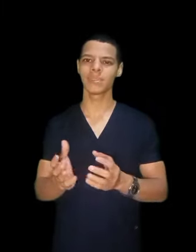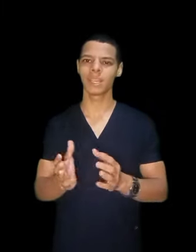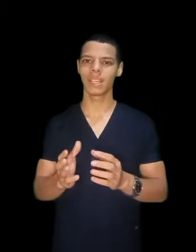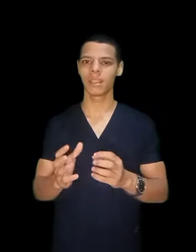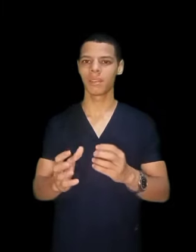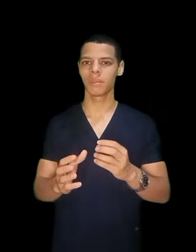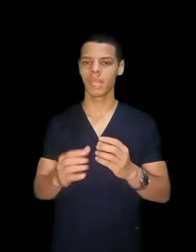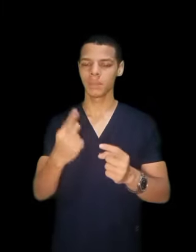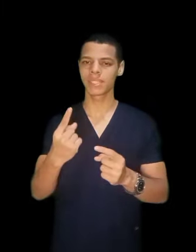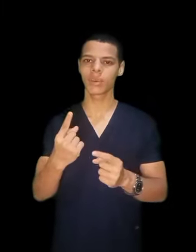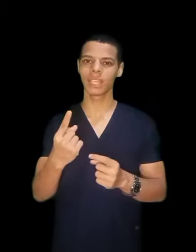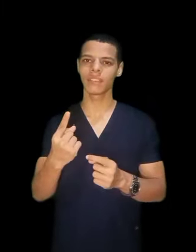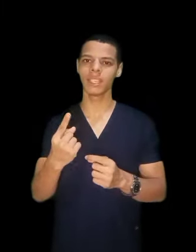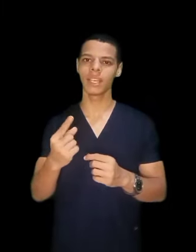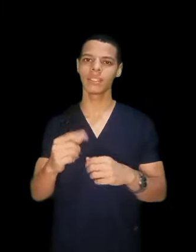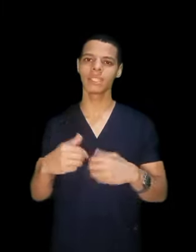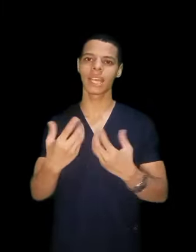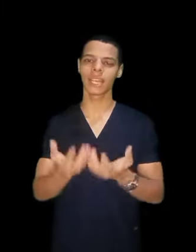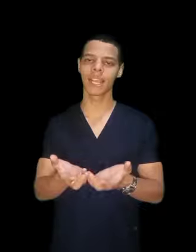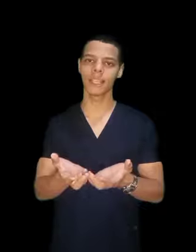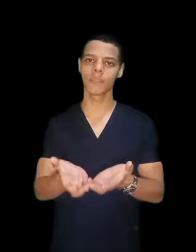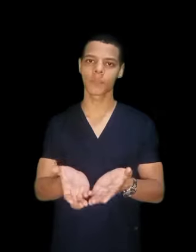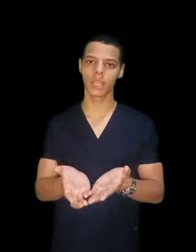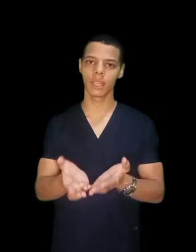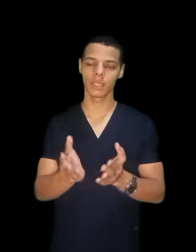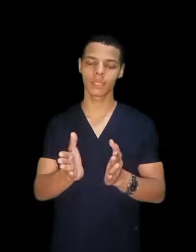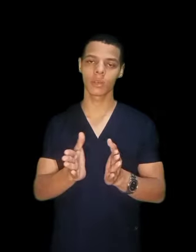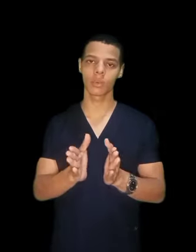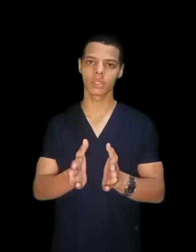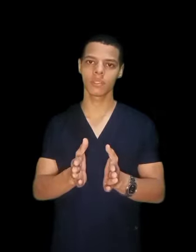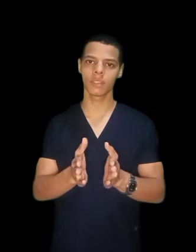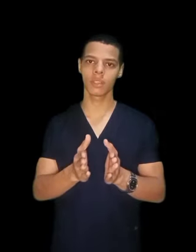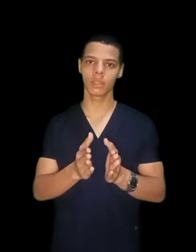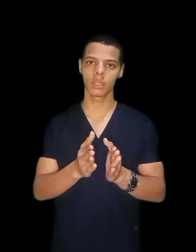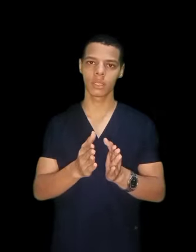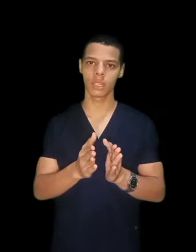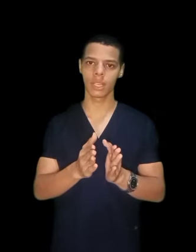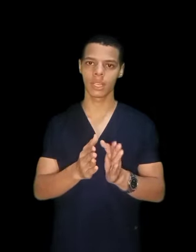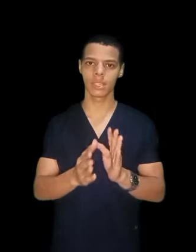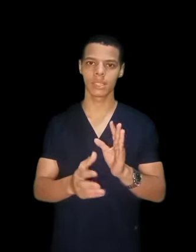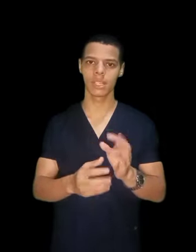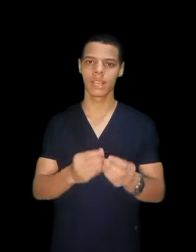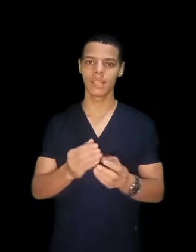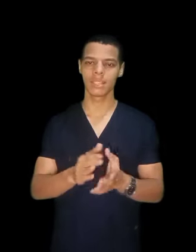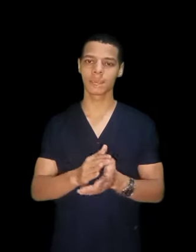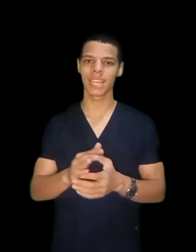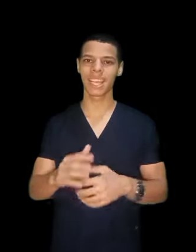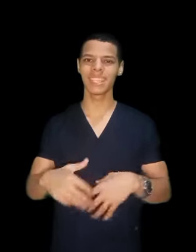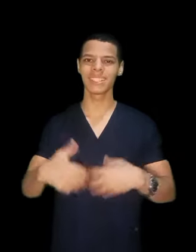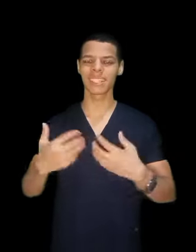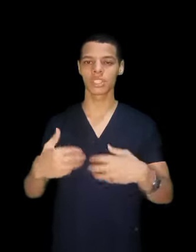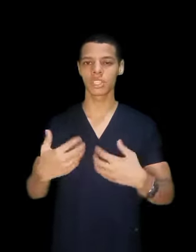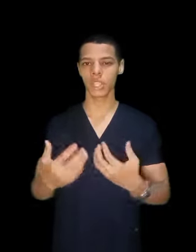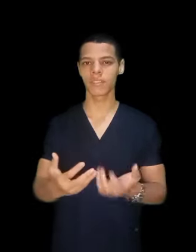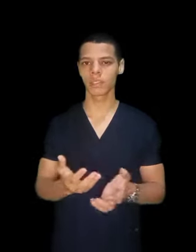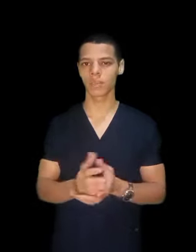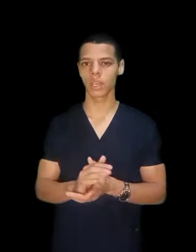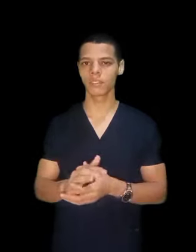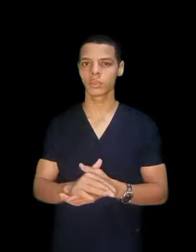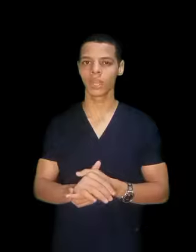هتبقى الميزة الوحيدة فيها ان انت هتلاقي ان انت ووظيفة سابتة لكن ان انتش تشتغل في البرايبة